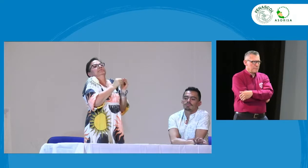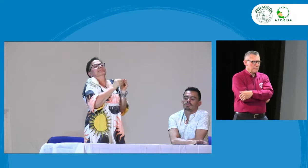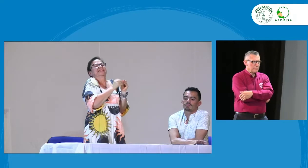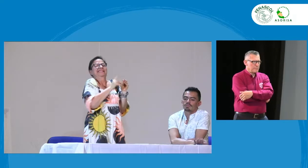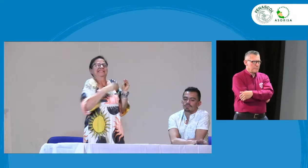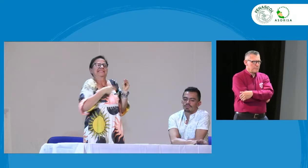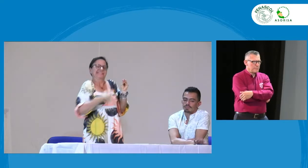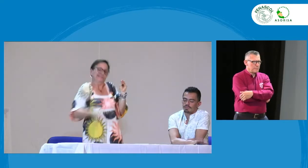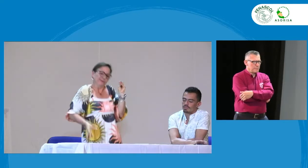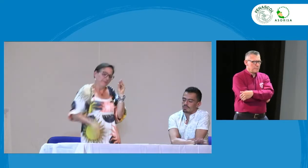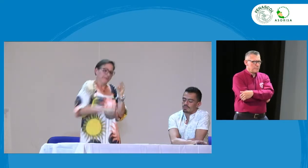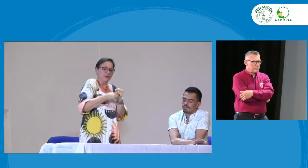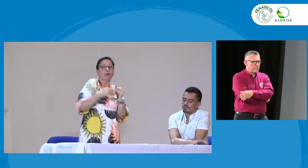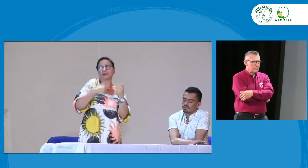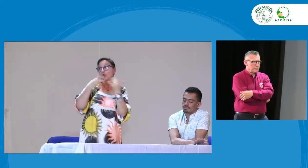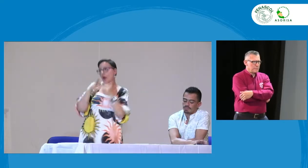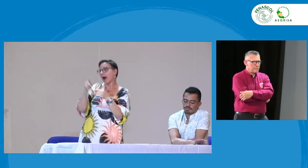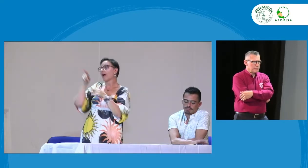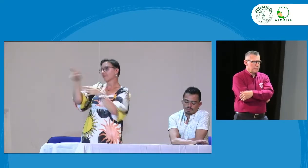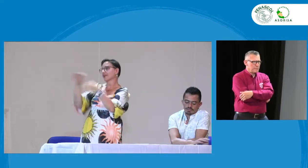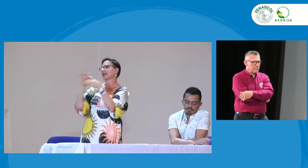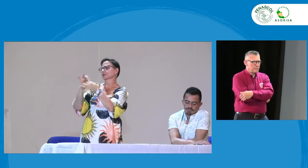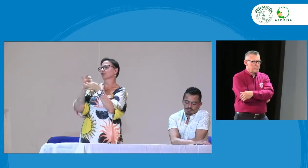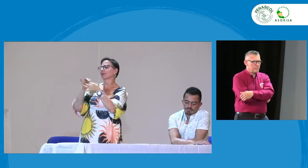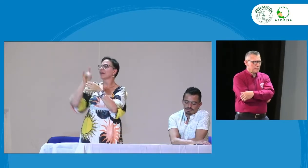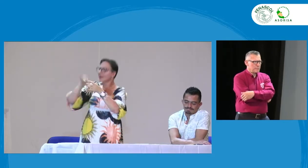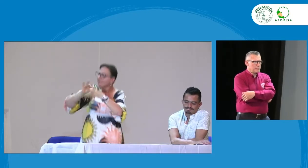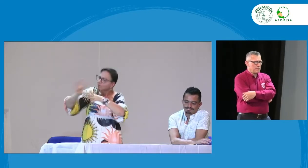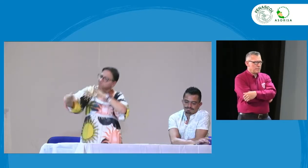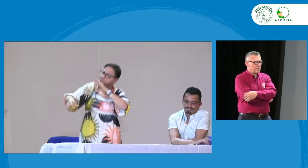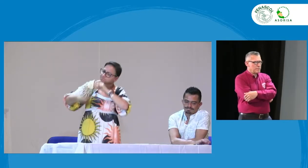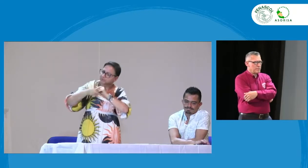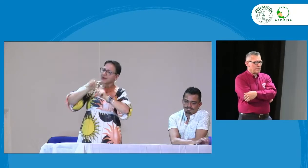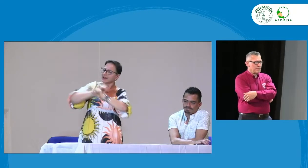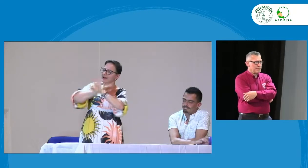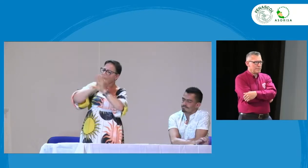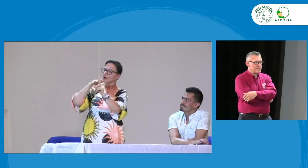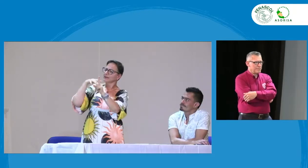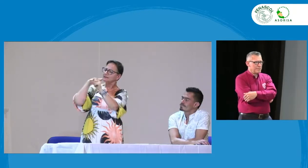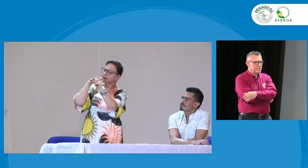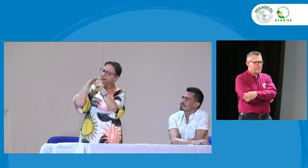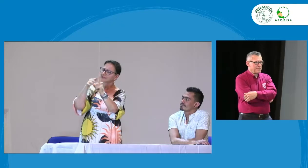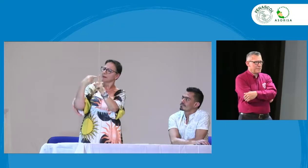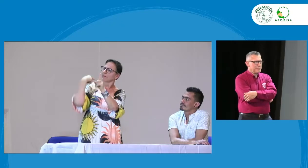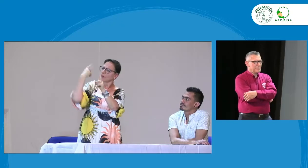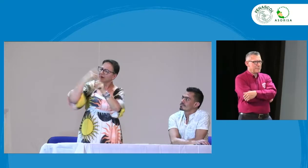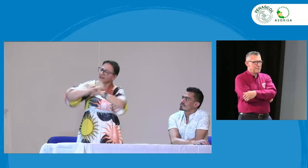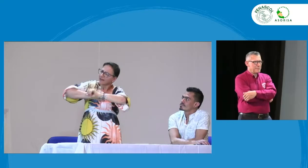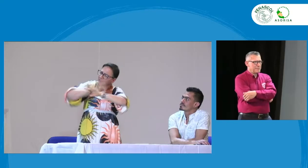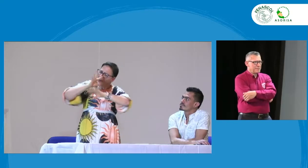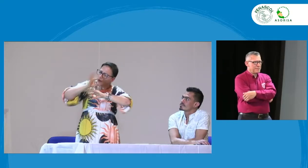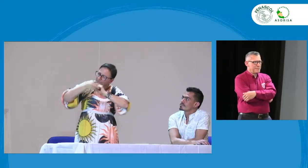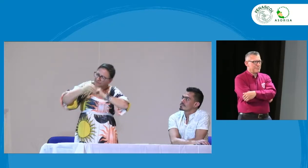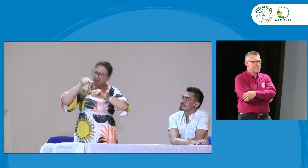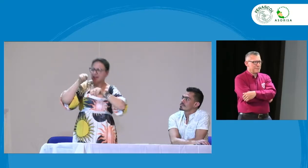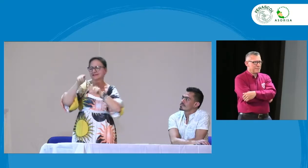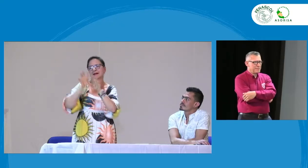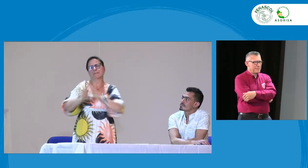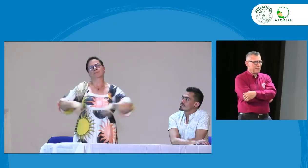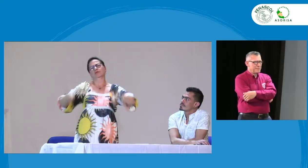de manera temprana entonces es importante que el decreto 1421 tenga un complemento y que FENASCOL por supuesto haga